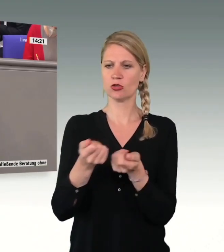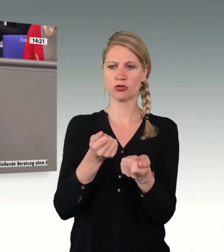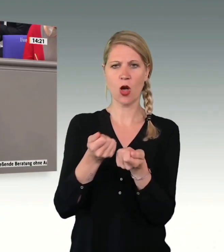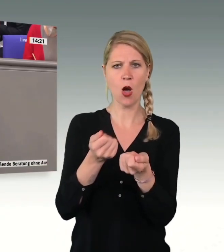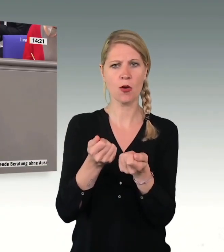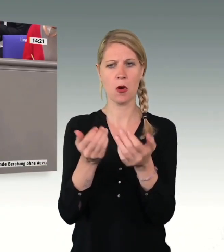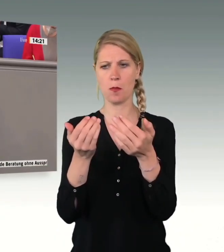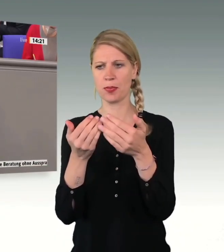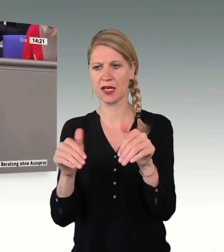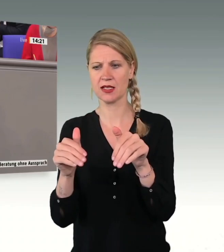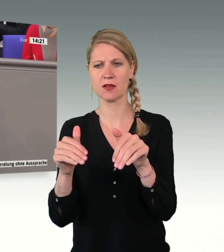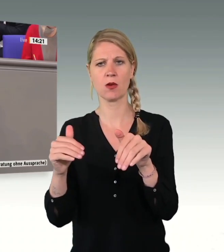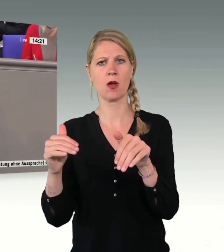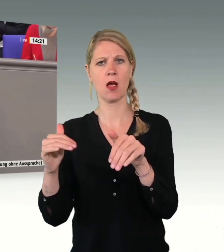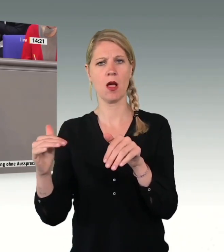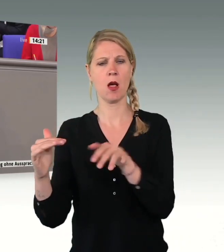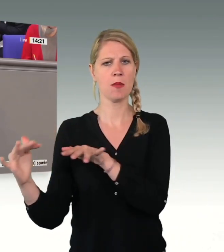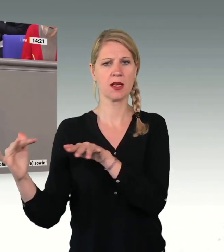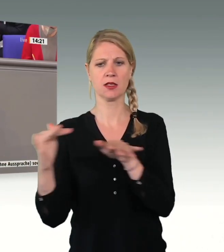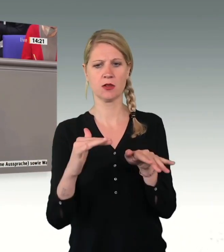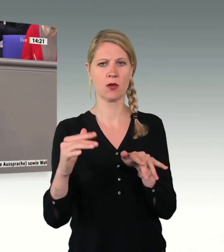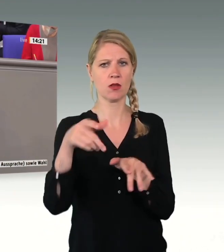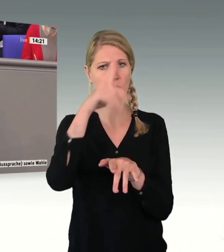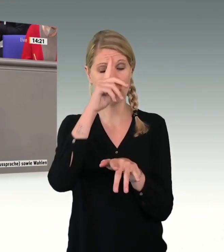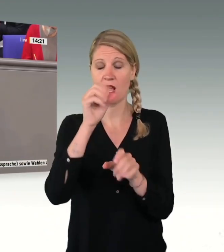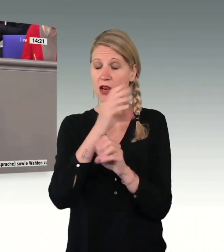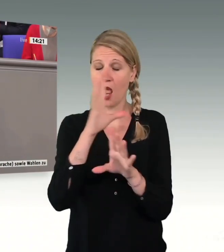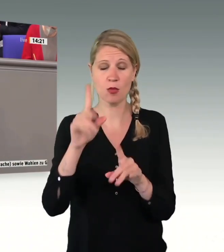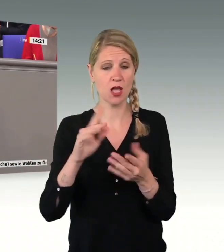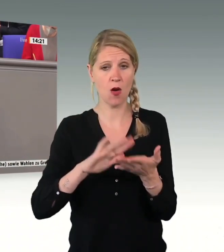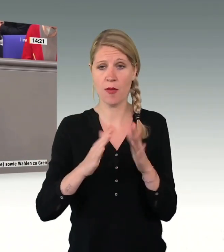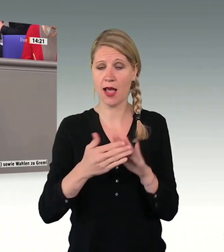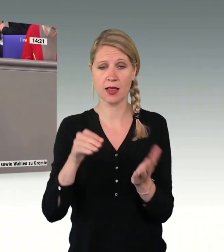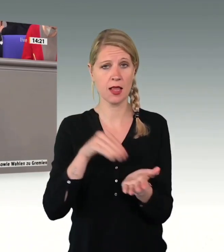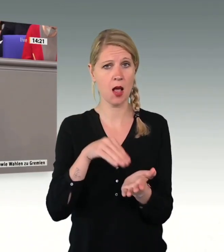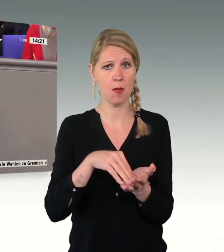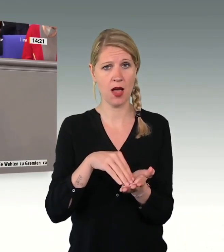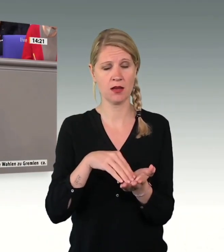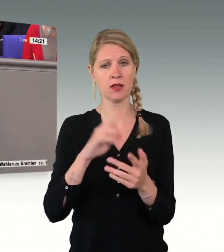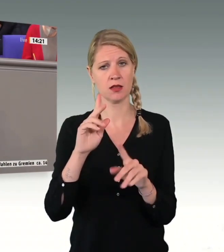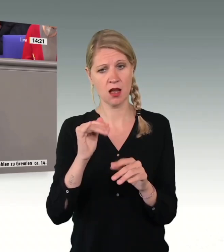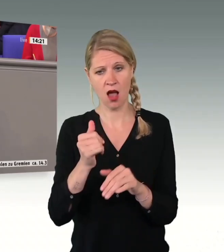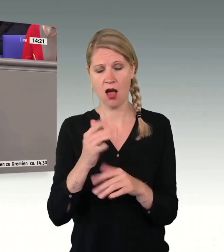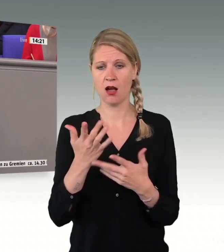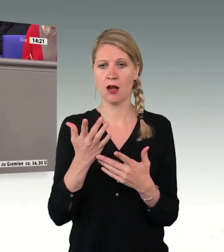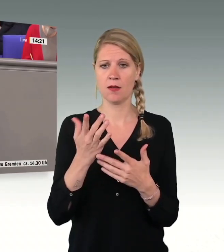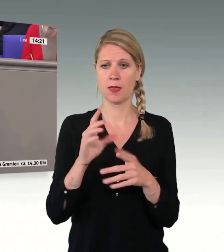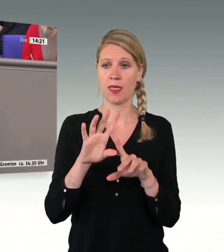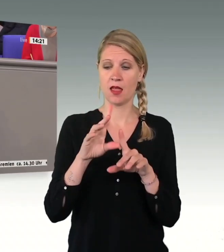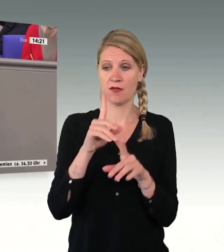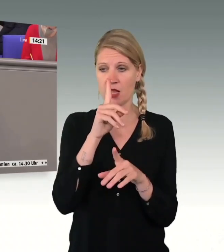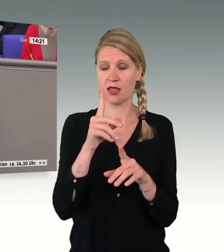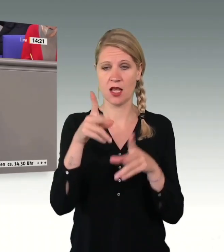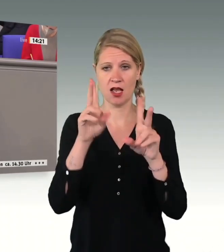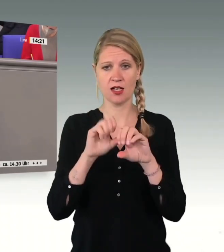nach Deutschland muss in unserem Handeln ebenso zum Ausdruck kommen wie die Tatsache, ja, dass Menschen nach Abschluss ihres rechtsstaatlichen Verfahrens